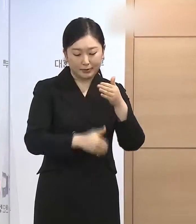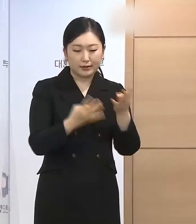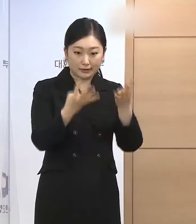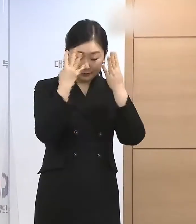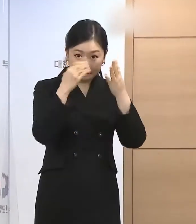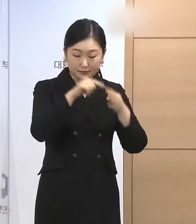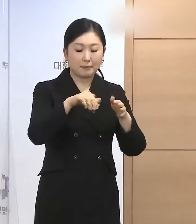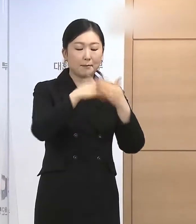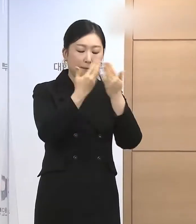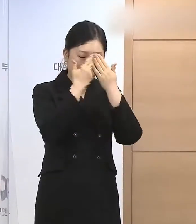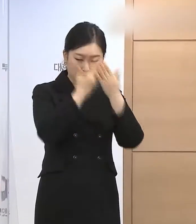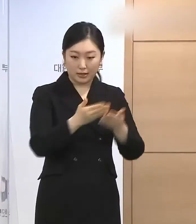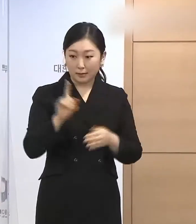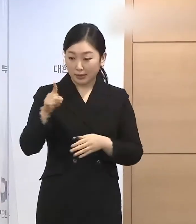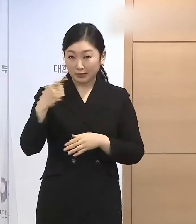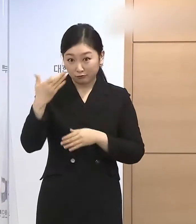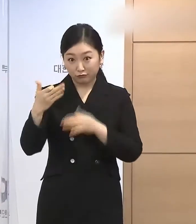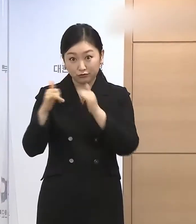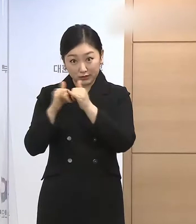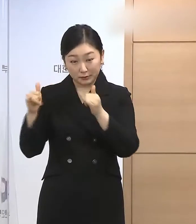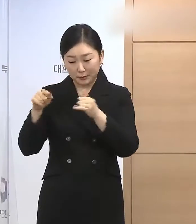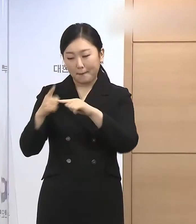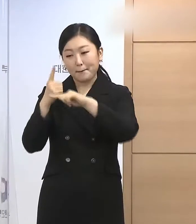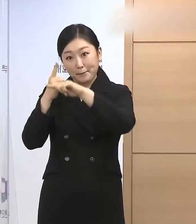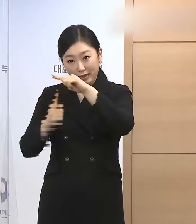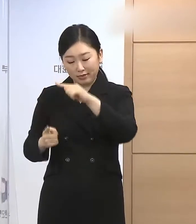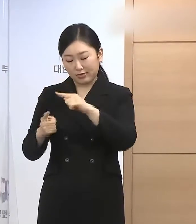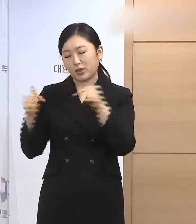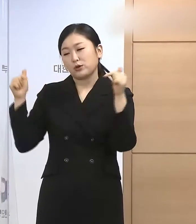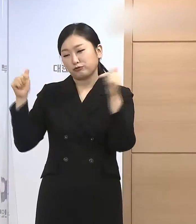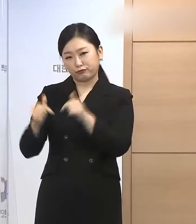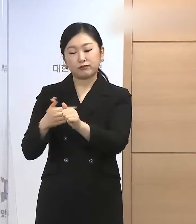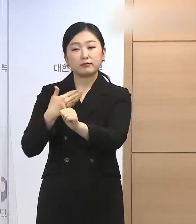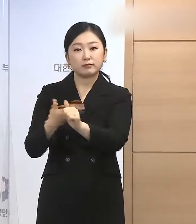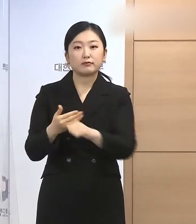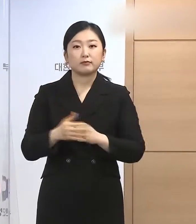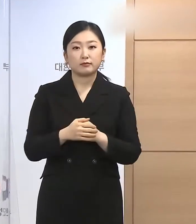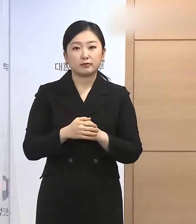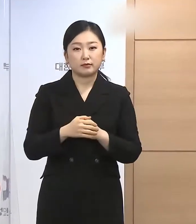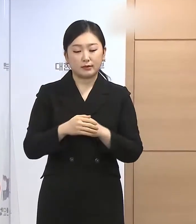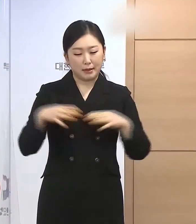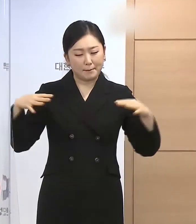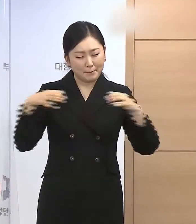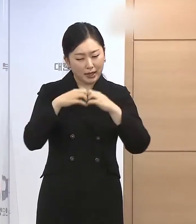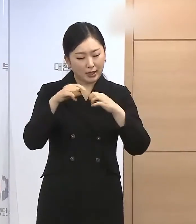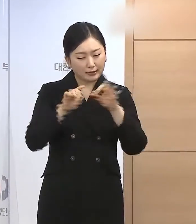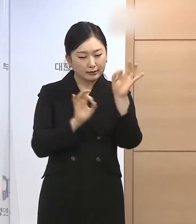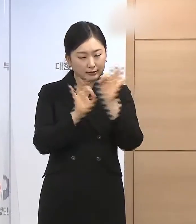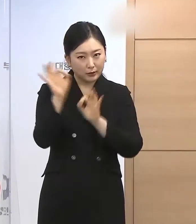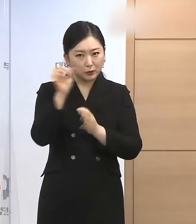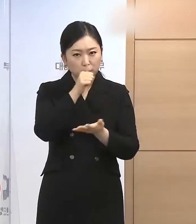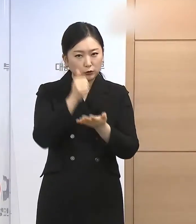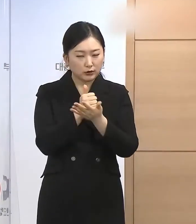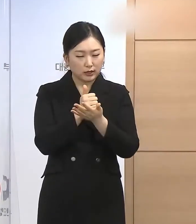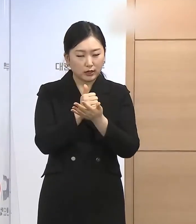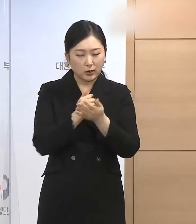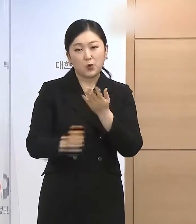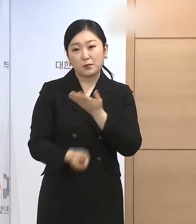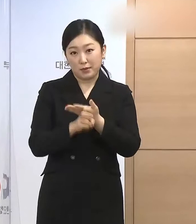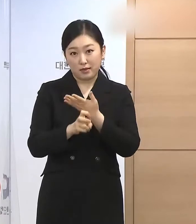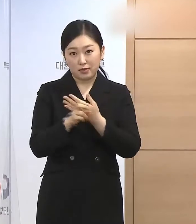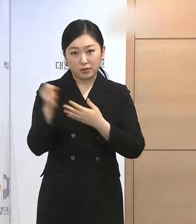119명은 남은 형의 절반을 감경합니다. 교통사고처리특례법 위반, 도로교통법 위반 등